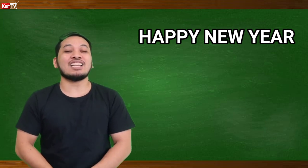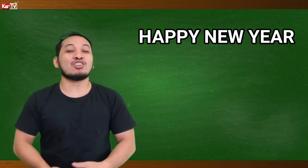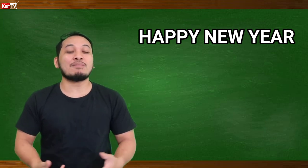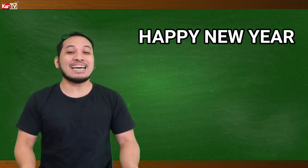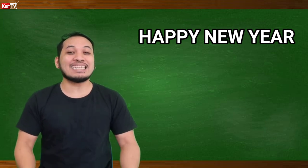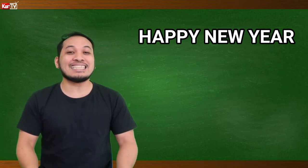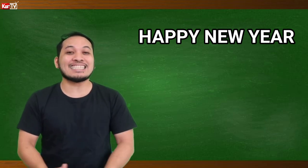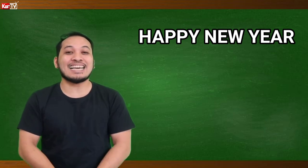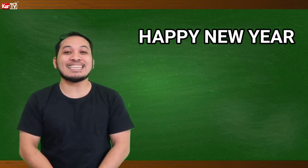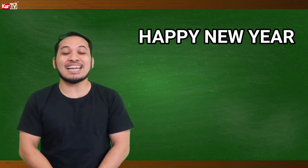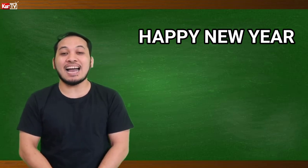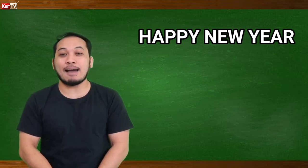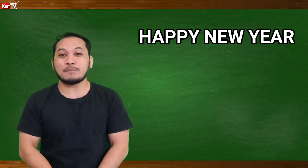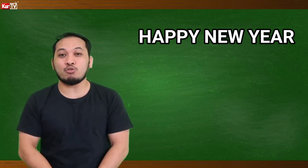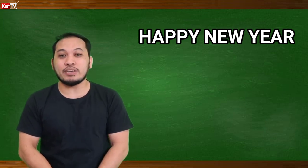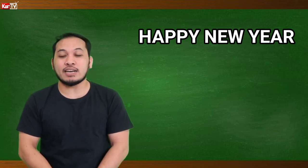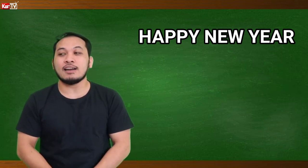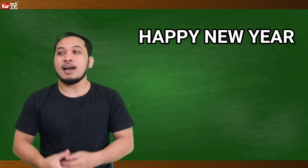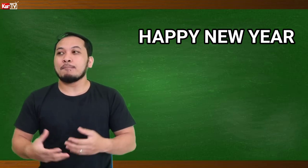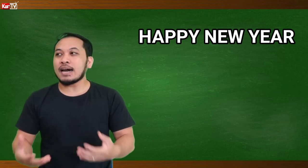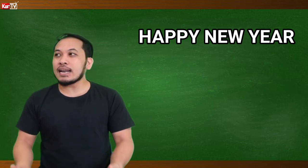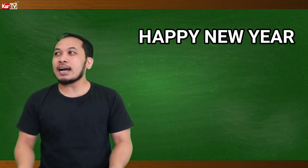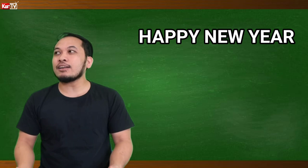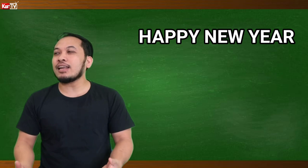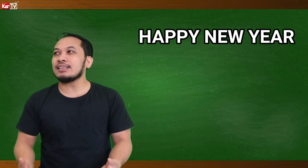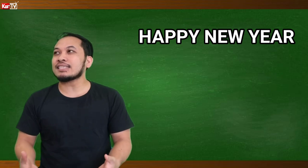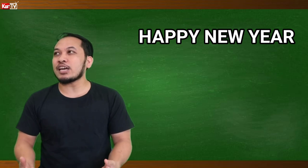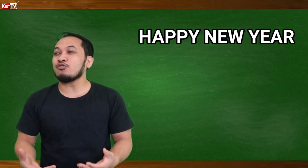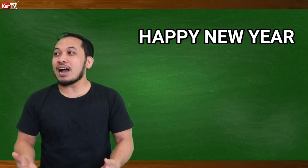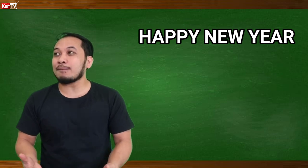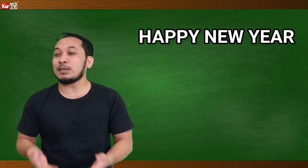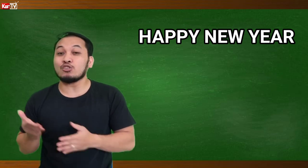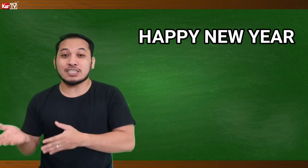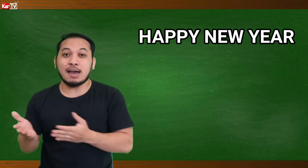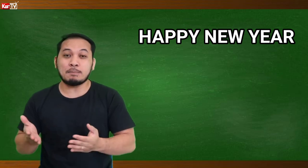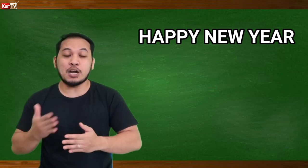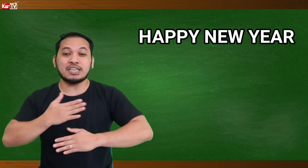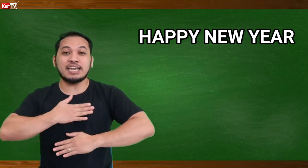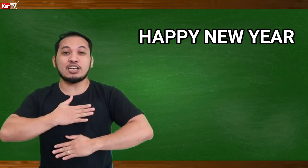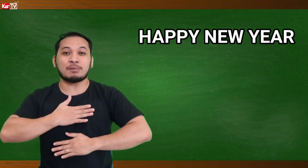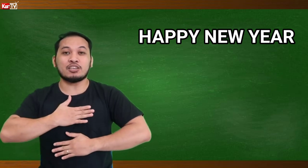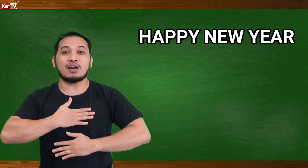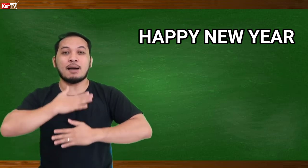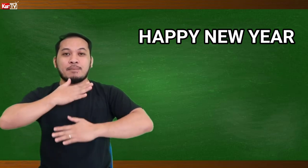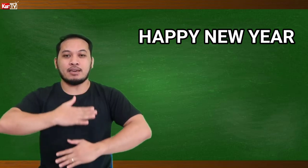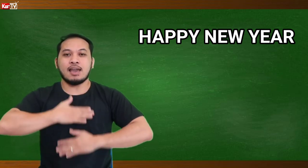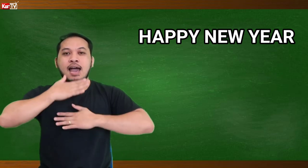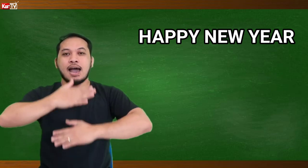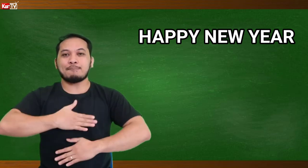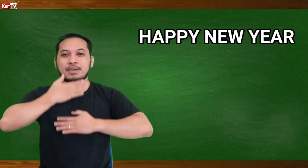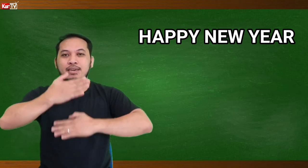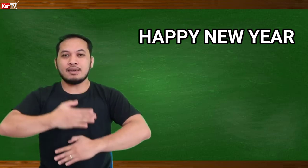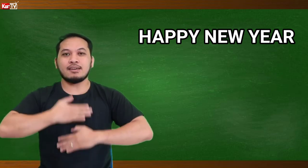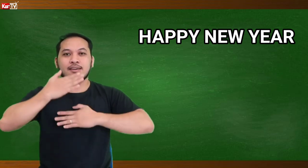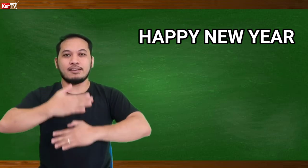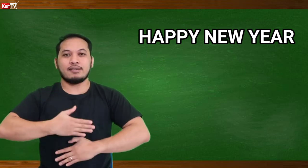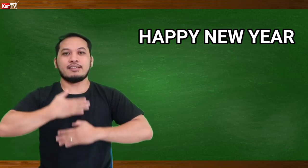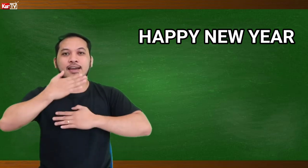Ganito naman natin isisay niya sa ang happy new year. Parang anlang din siya. Yung happy doon sa happy birthday. Ganun pa din yung happy. Happy. Yan.